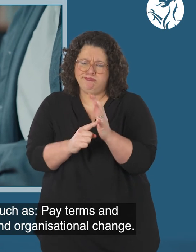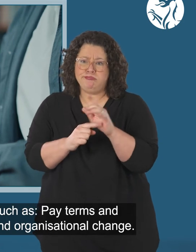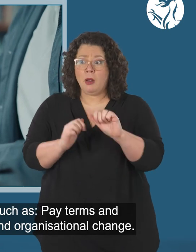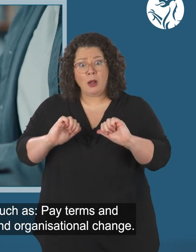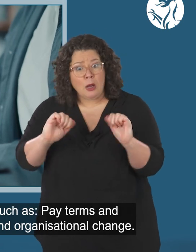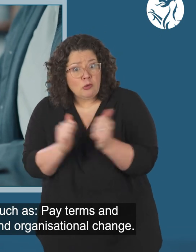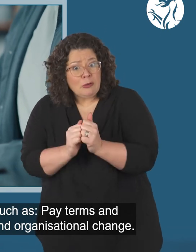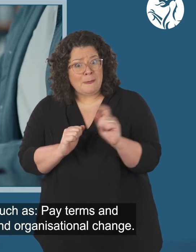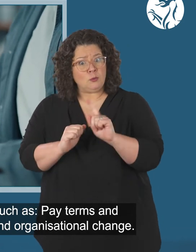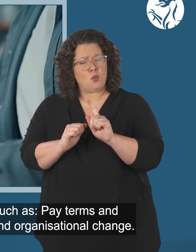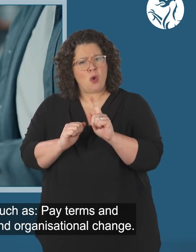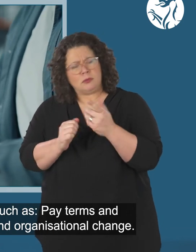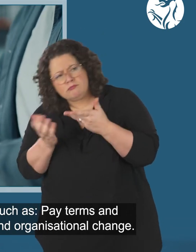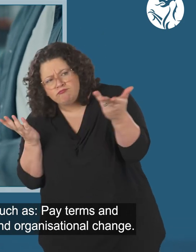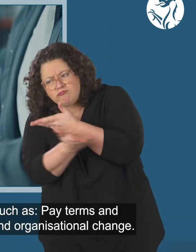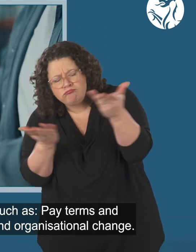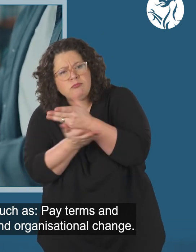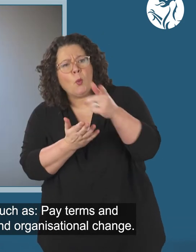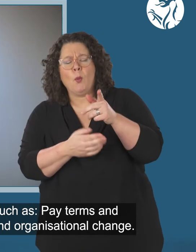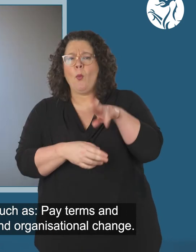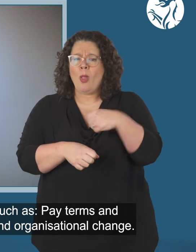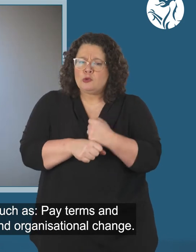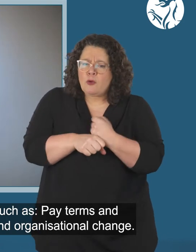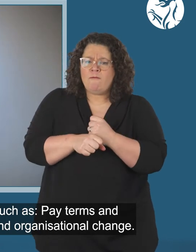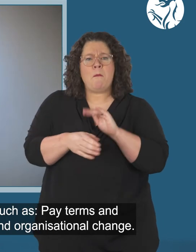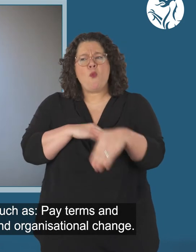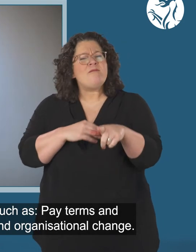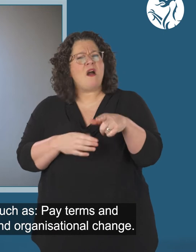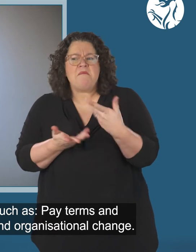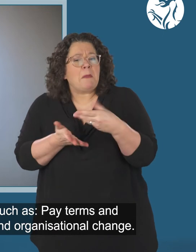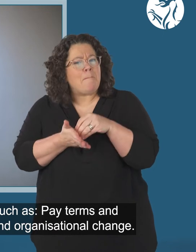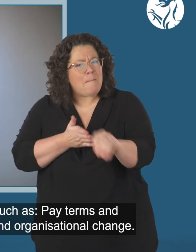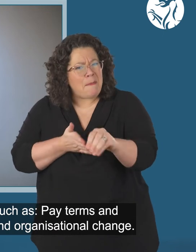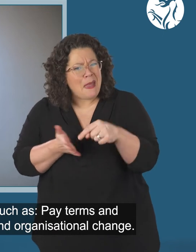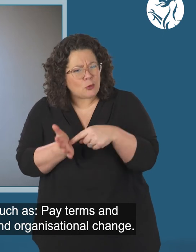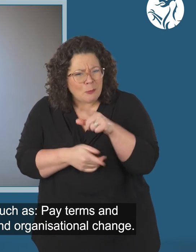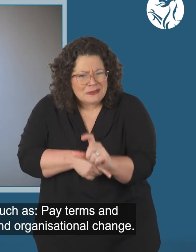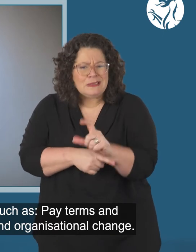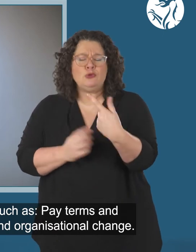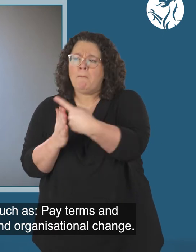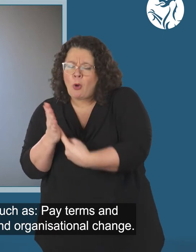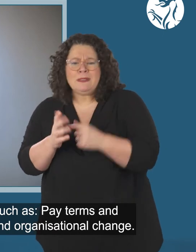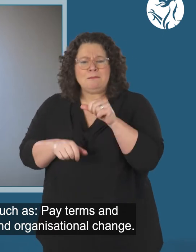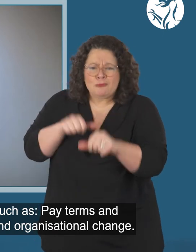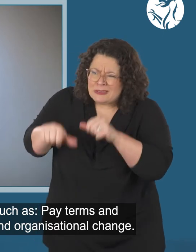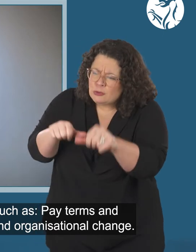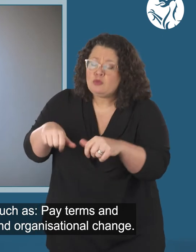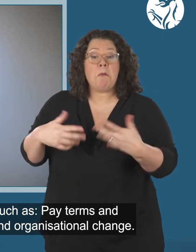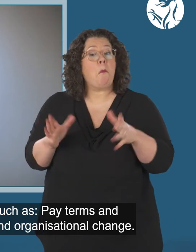Llywodraeth Cymru a phyterion fel cyfflog, tylerau ac amodau, polisiau a gweithdrefnau